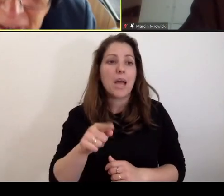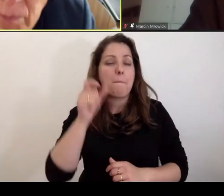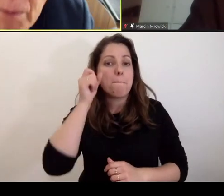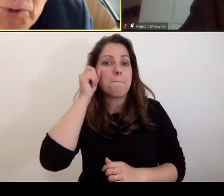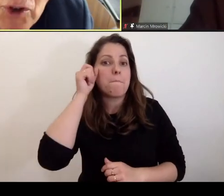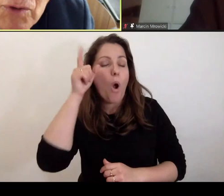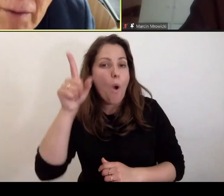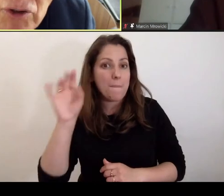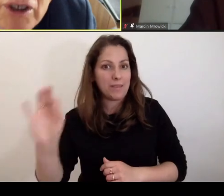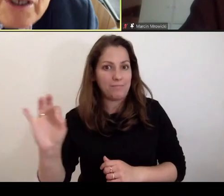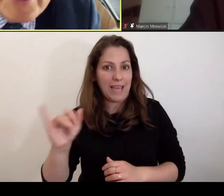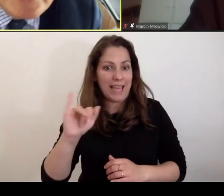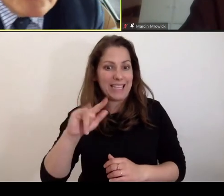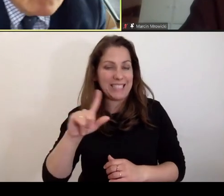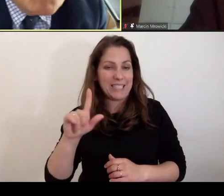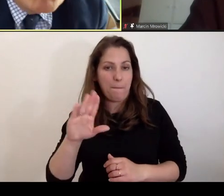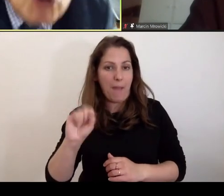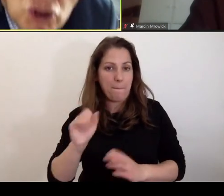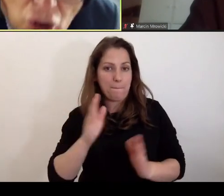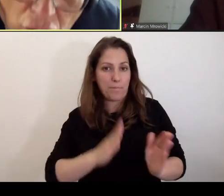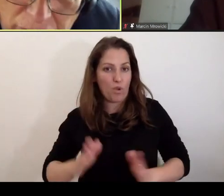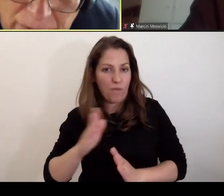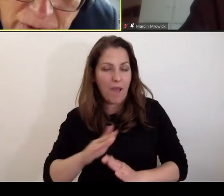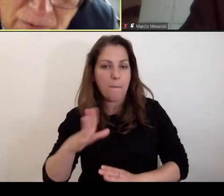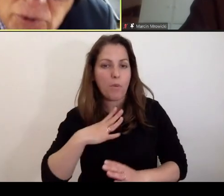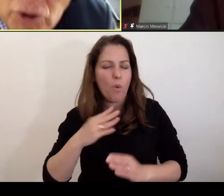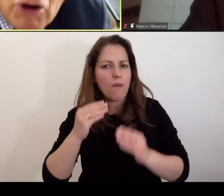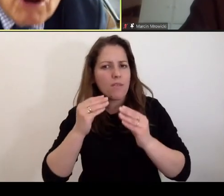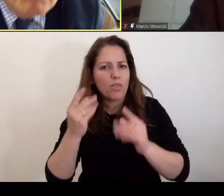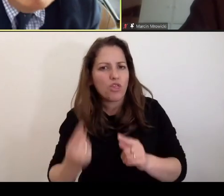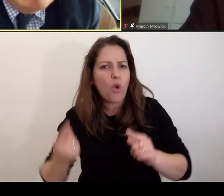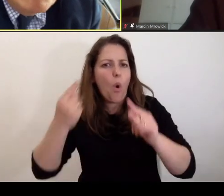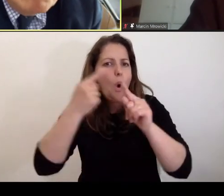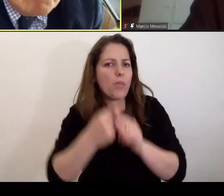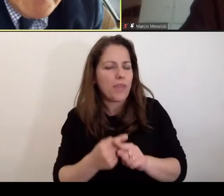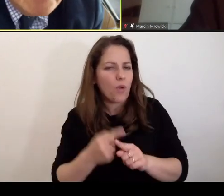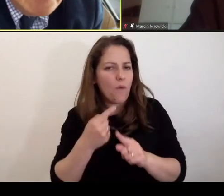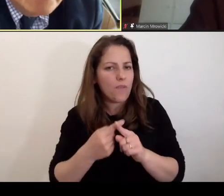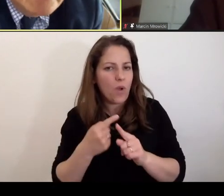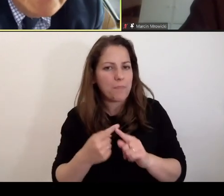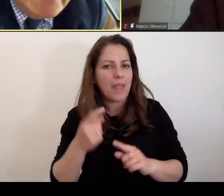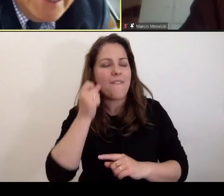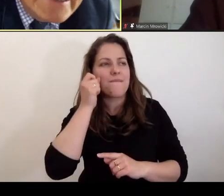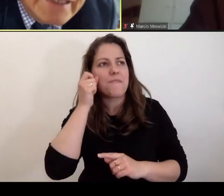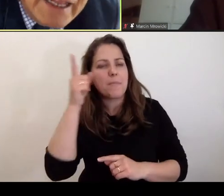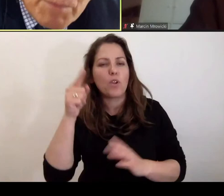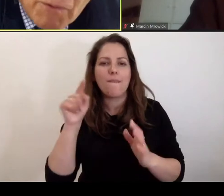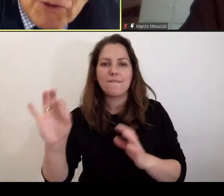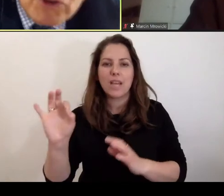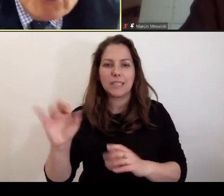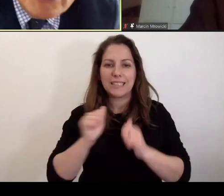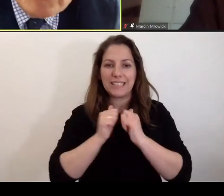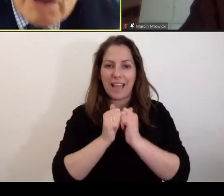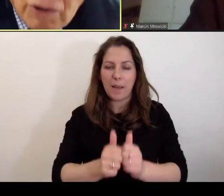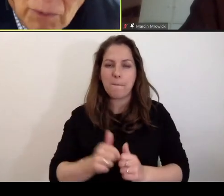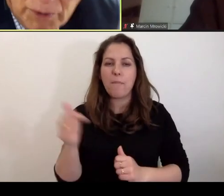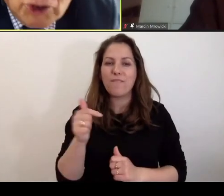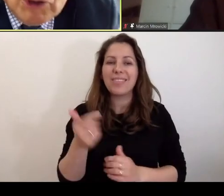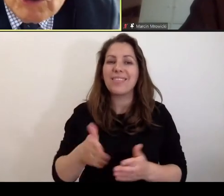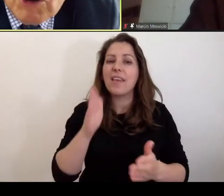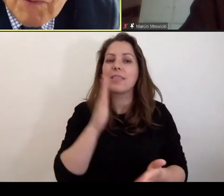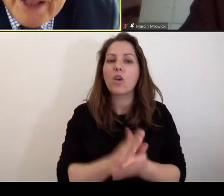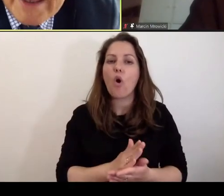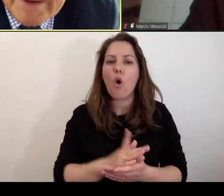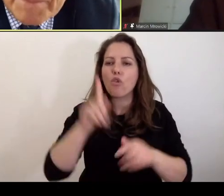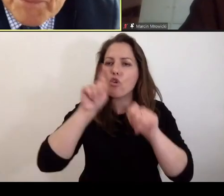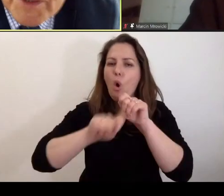izby przygotowawczej został poszerzony. Czyli wymyślono, że jej zadaniem powinno nie tylko być